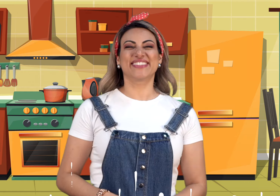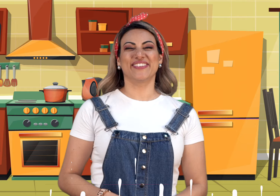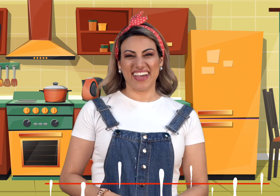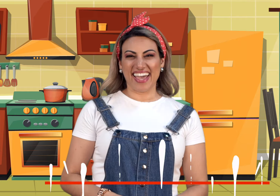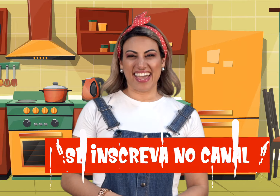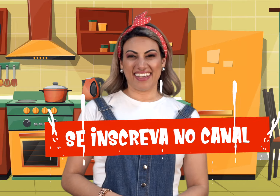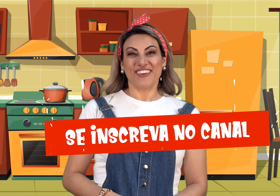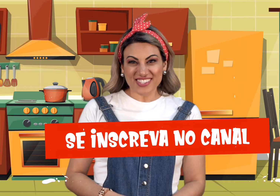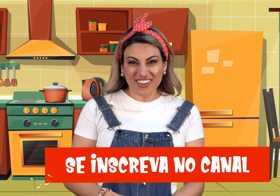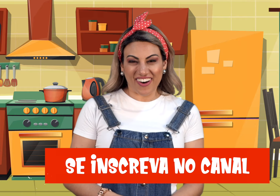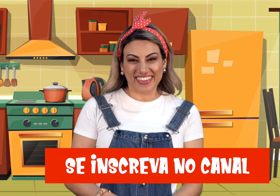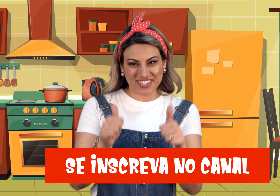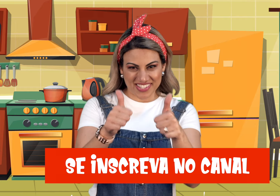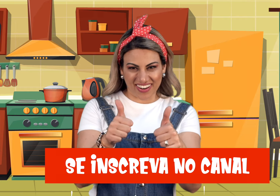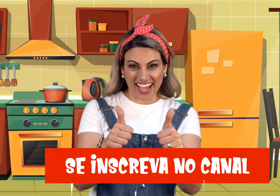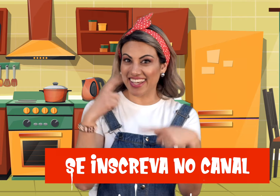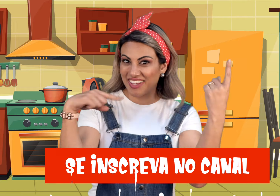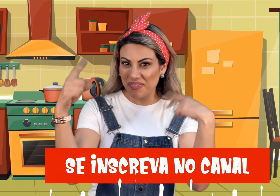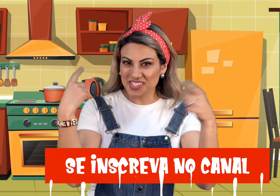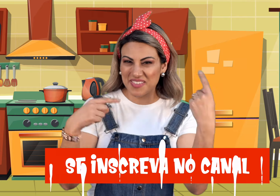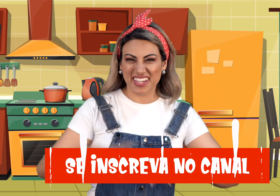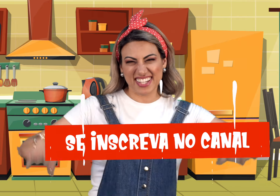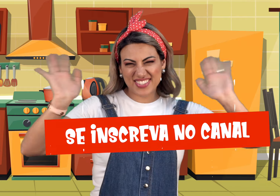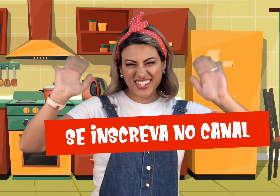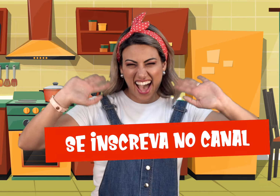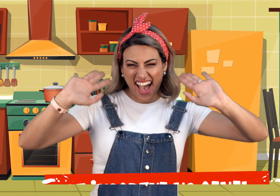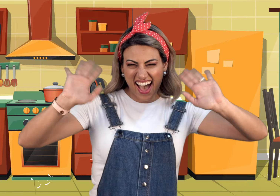Muito bem. Gostou? Deixa o seu like e até o próximo vídeo. Tchau!